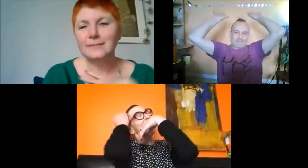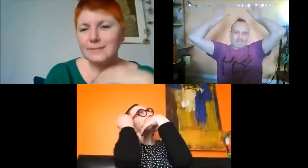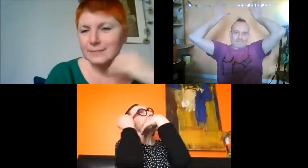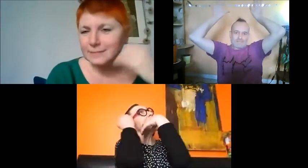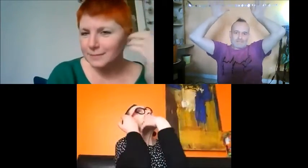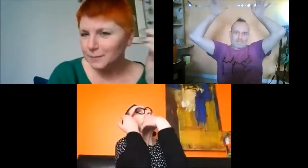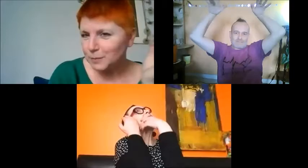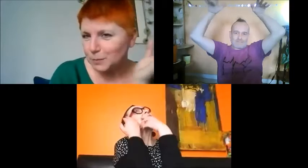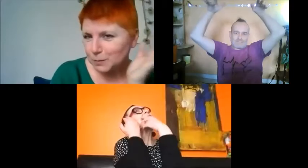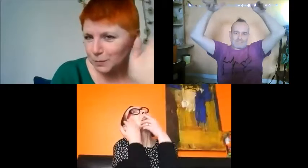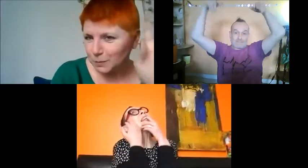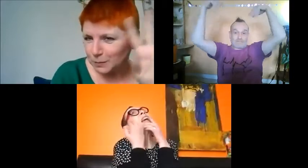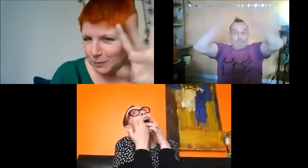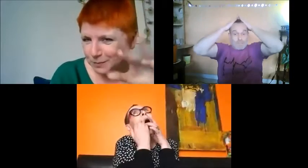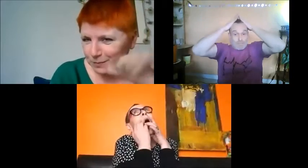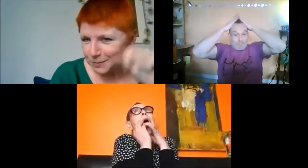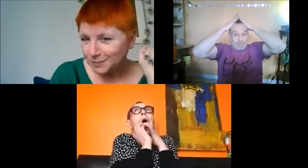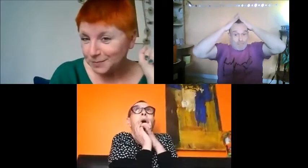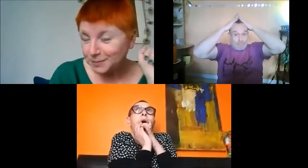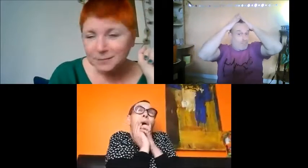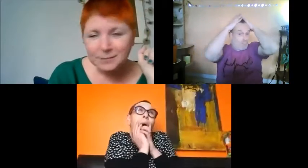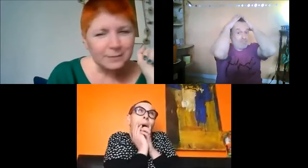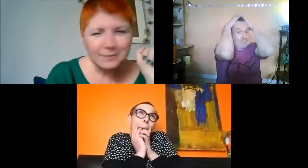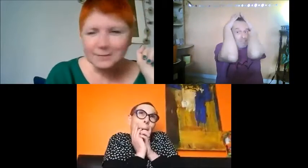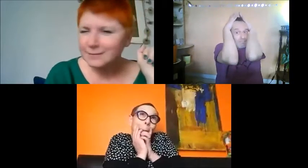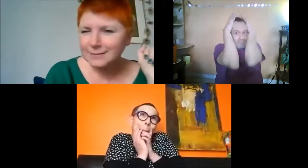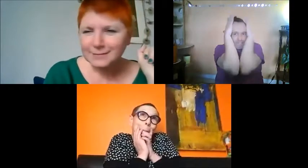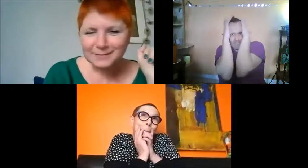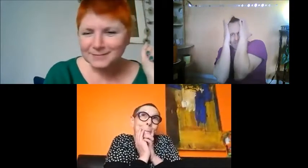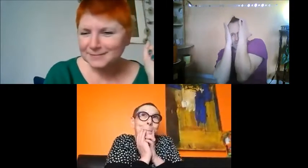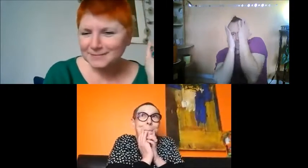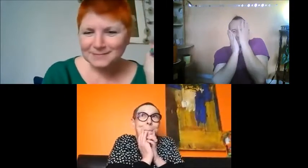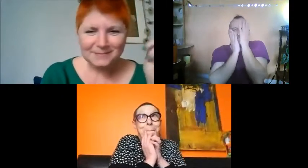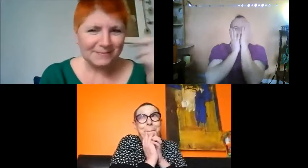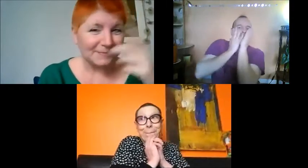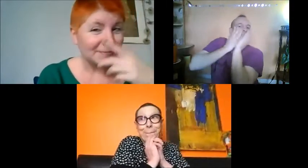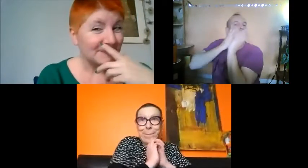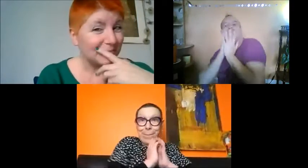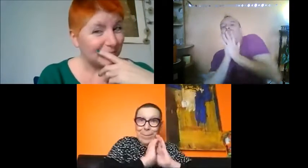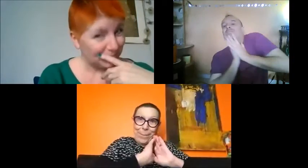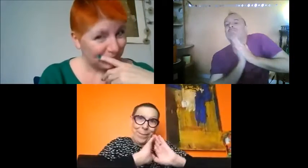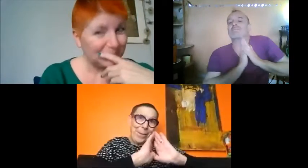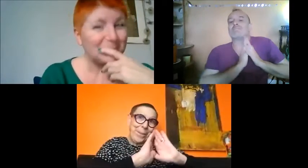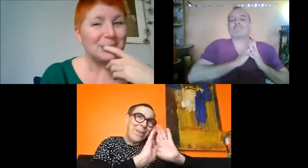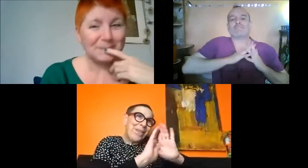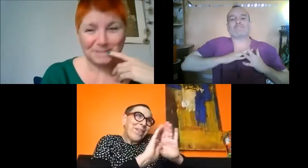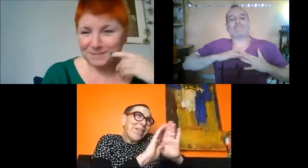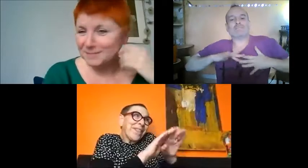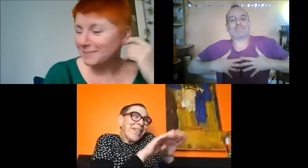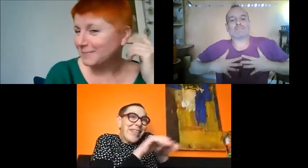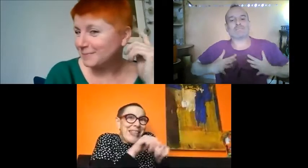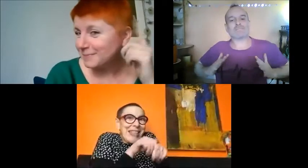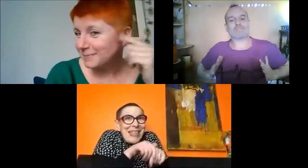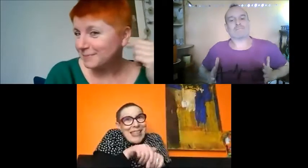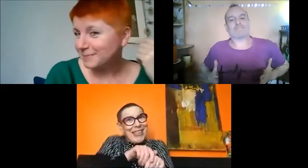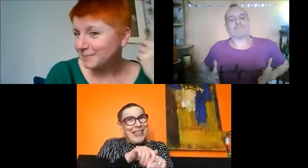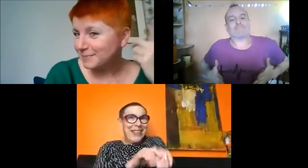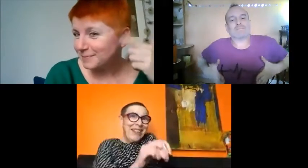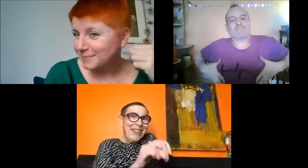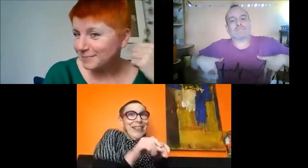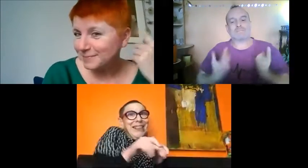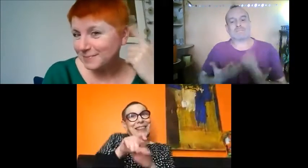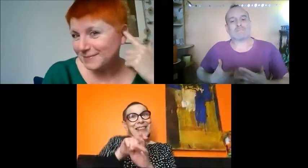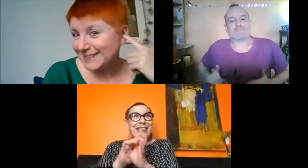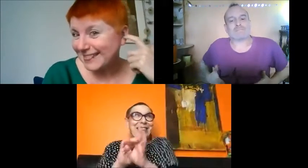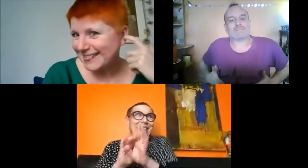je me fais béliner le joyau, je me fais remplir le vestibule, je me fais ramener